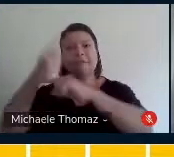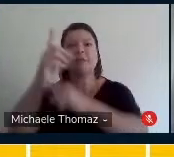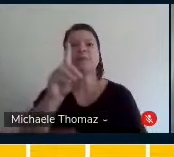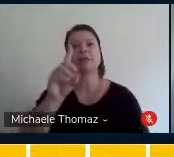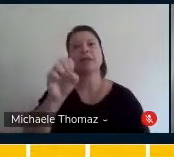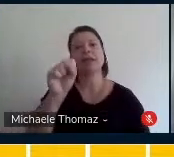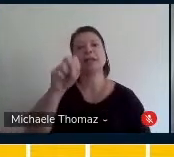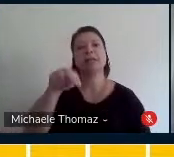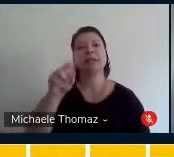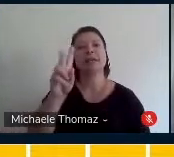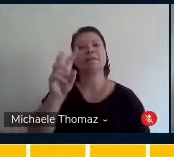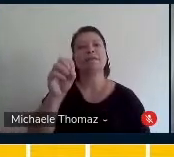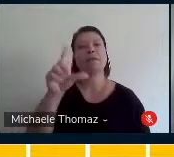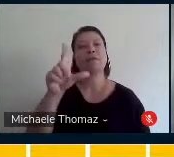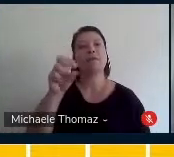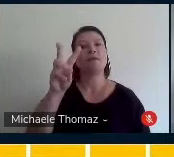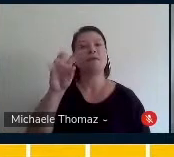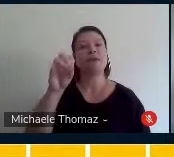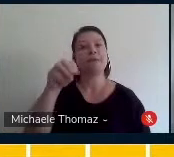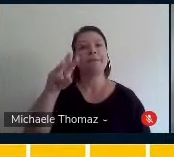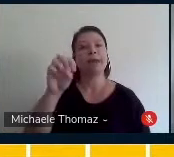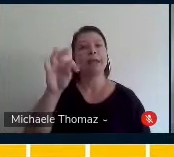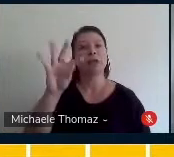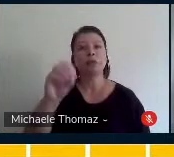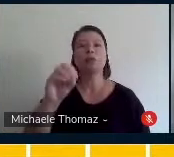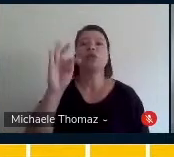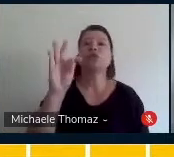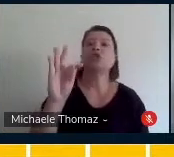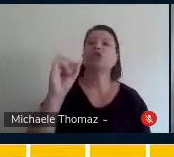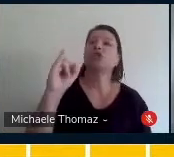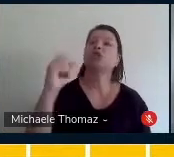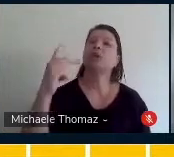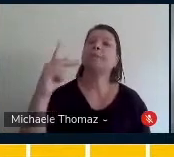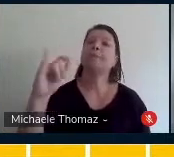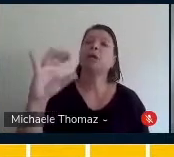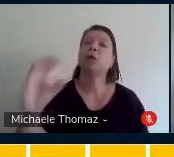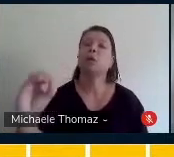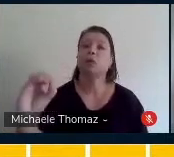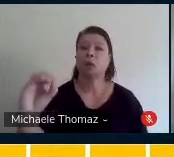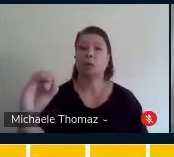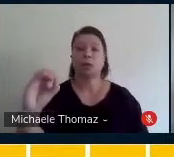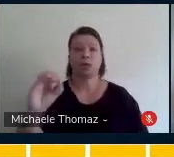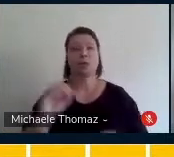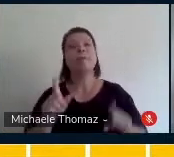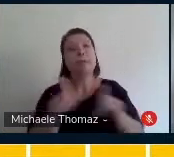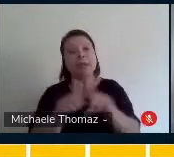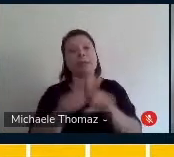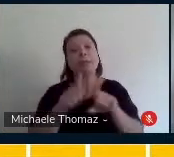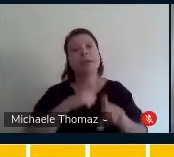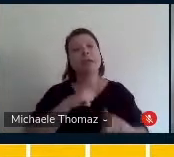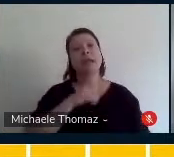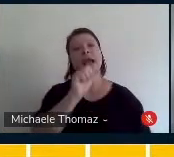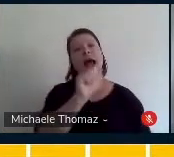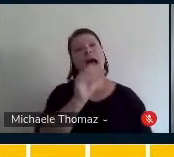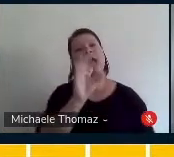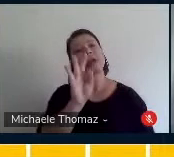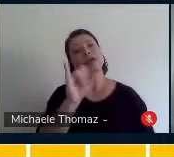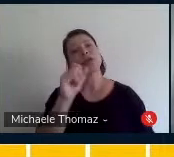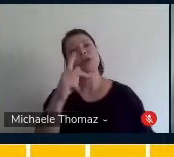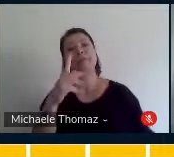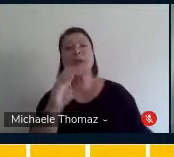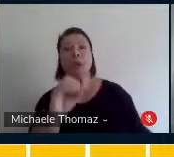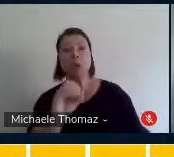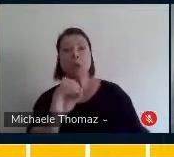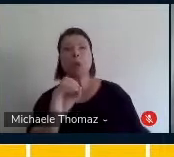voltada para um desenvolvimento atípico, nas suas potencialidades, a gente também alcança as pessoas de desenvolvimento